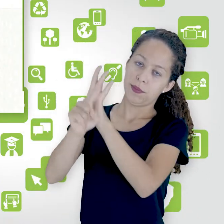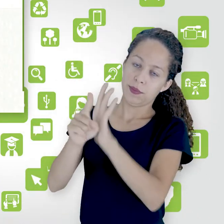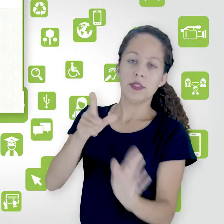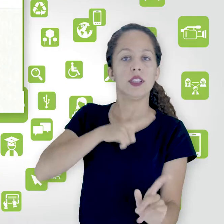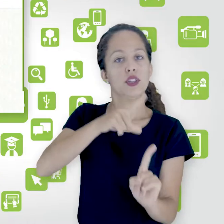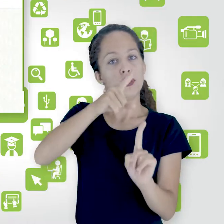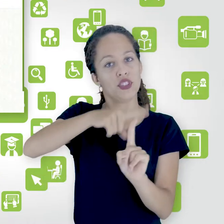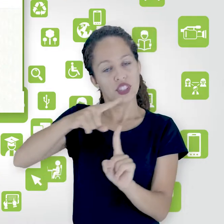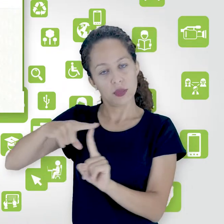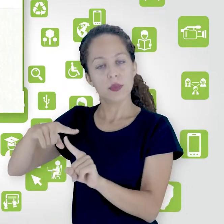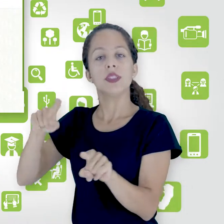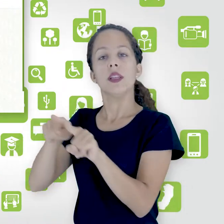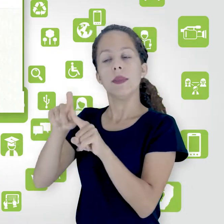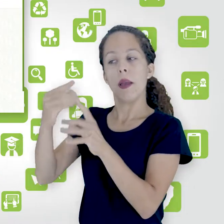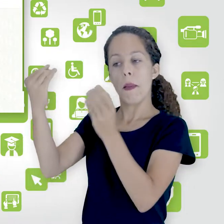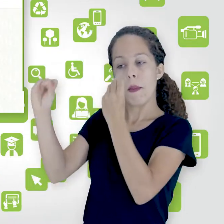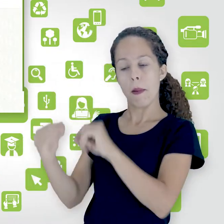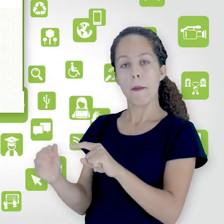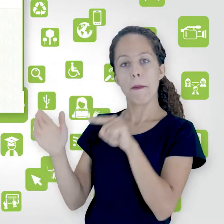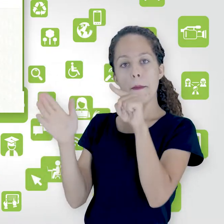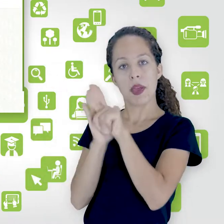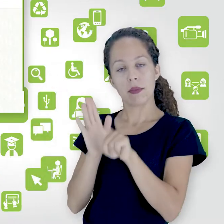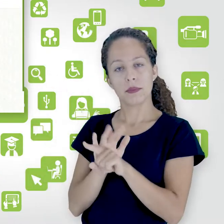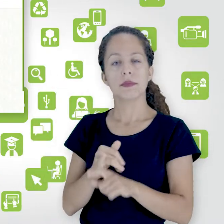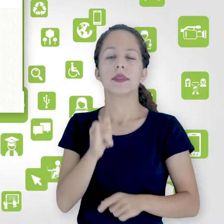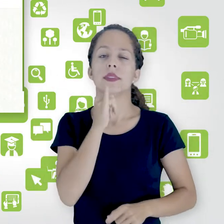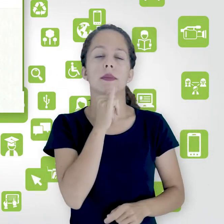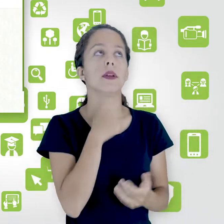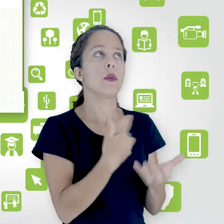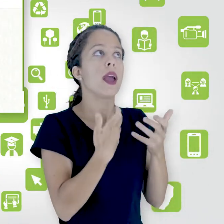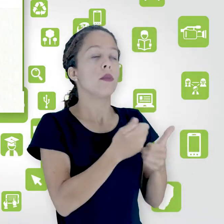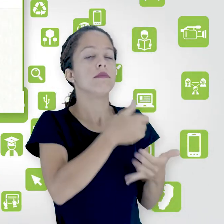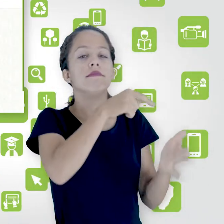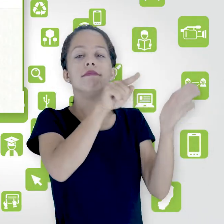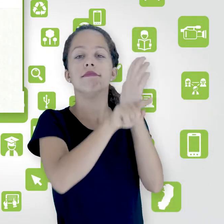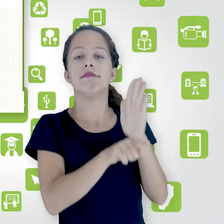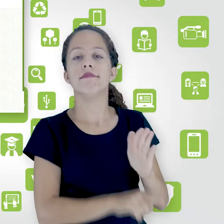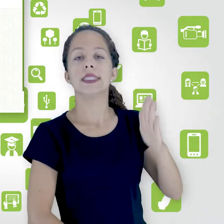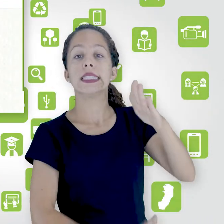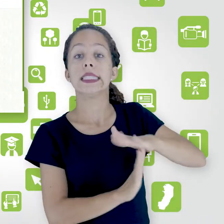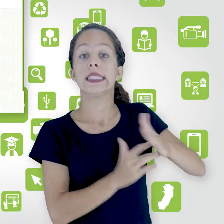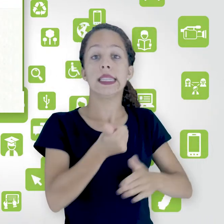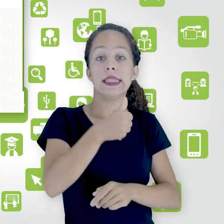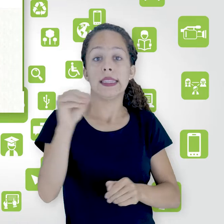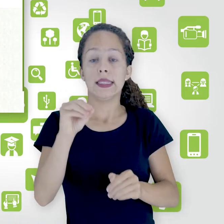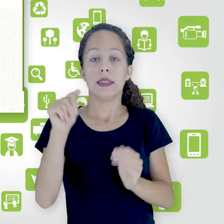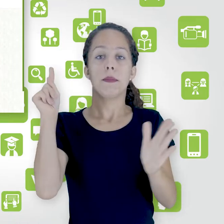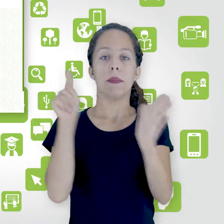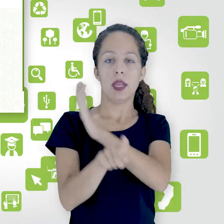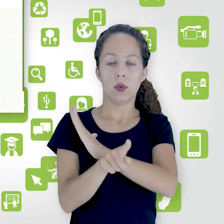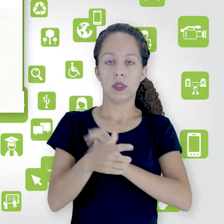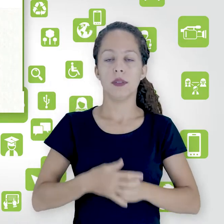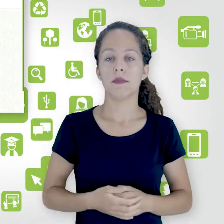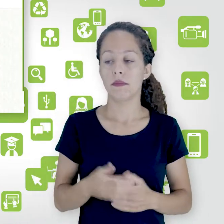colocar as perguntas ali. Eu quero fazer um questionário de 10 perguntas. E as outras 6 perguntas eu quero fazer